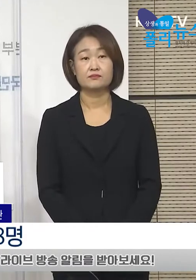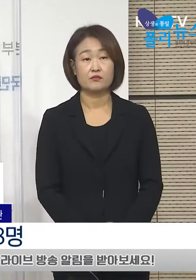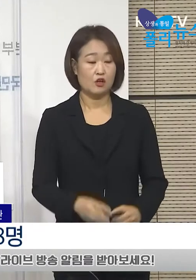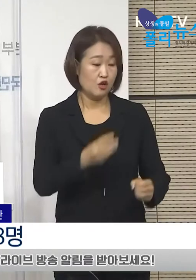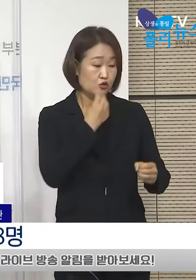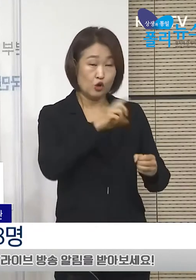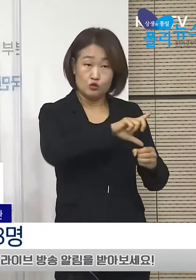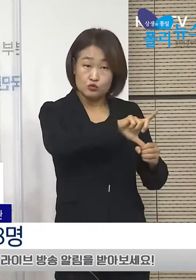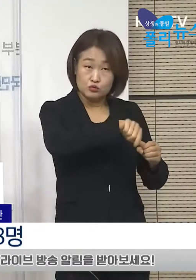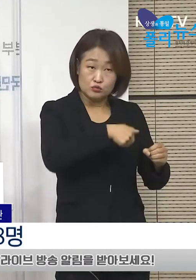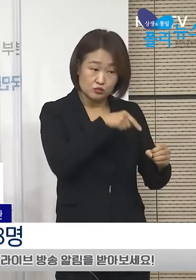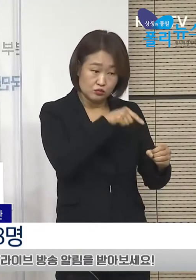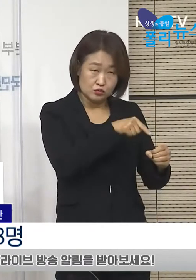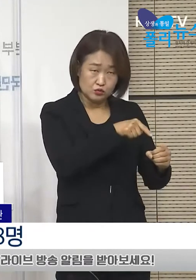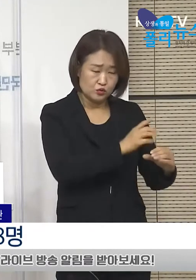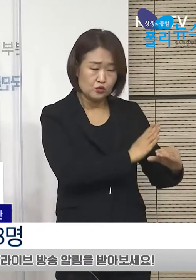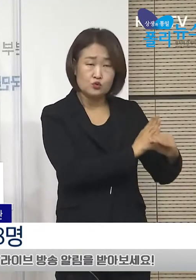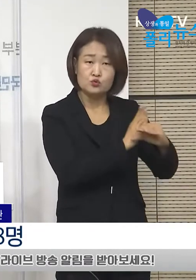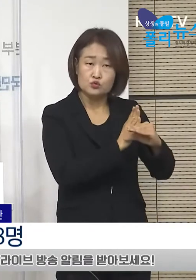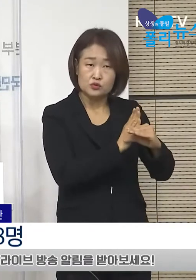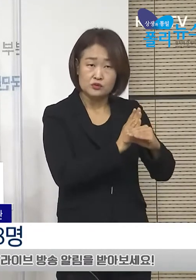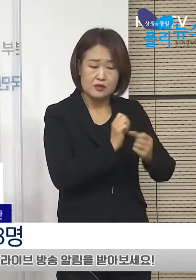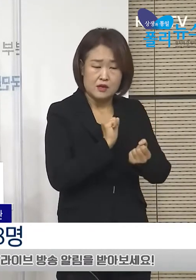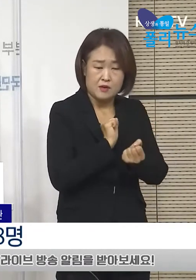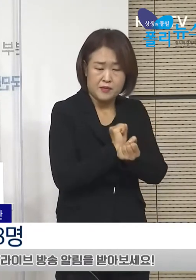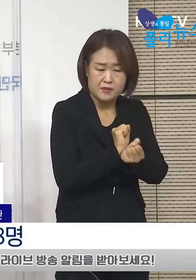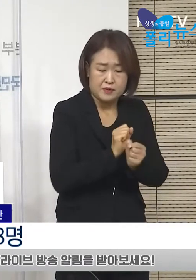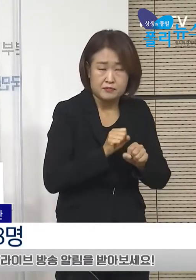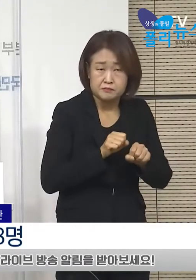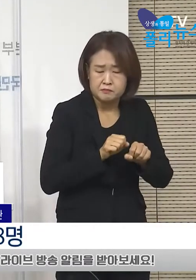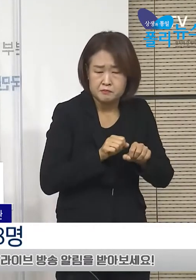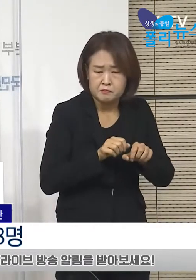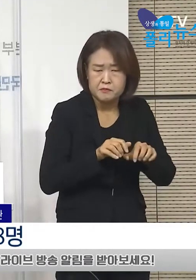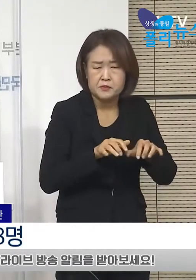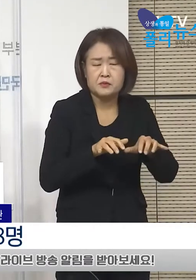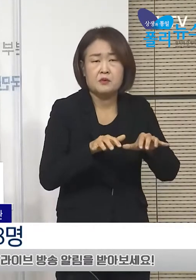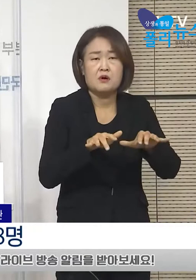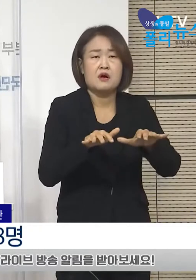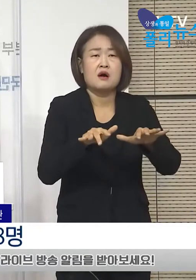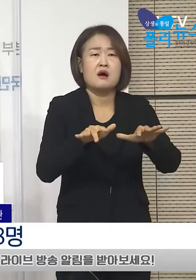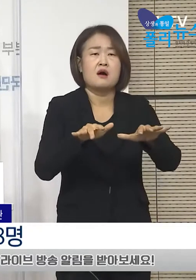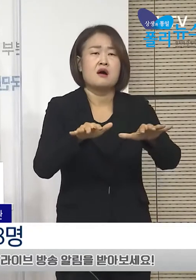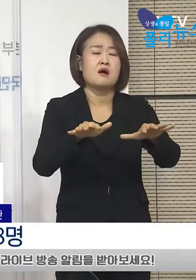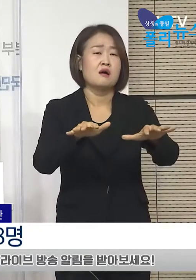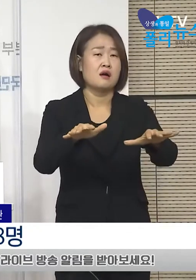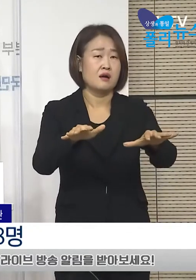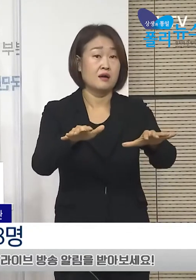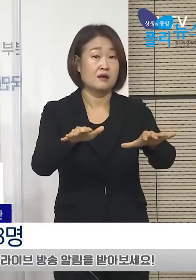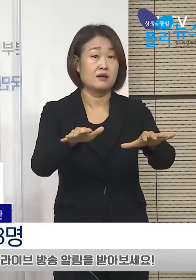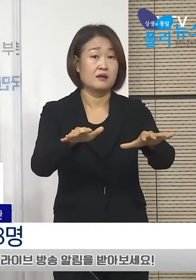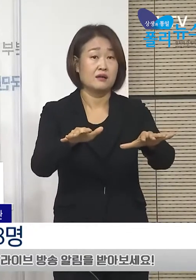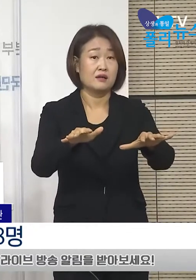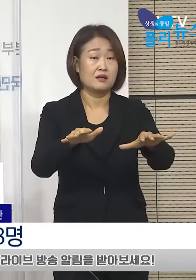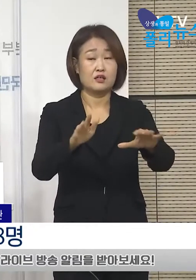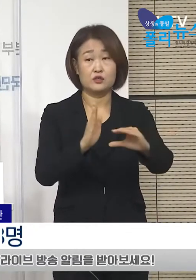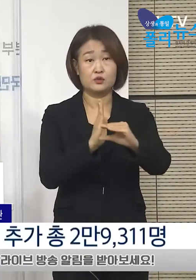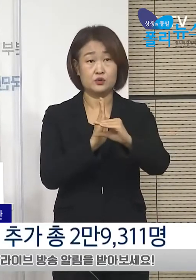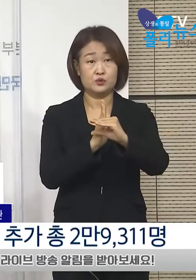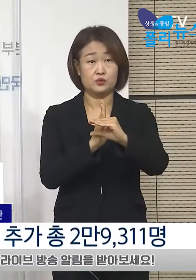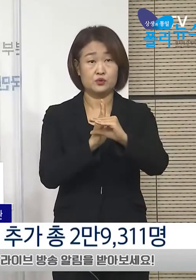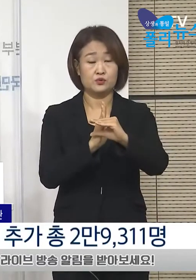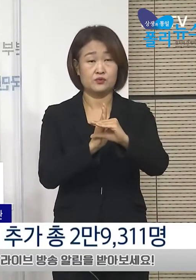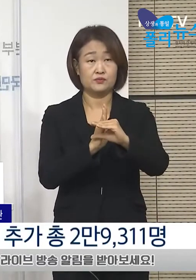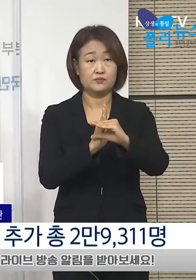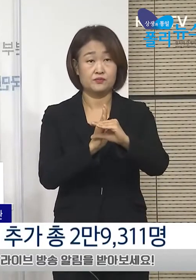수도권을 중심으로 코로나19의 지역 유행이 본격화되며 빠른 확산 추이를 보이고 있습니다.